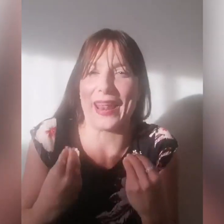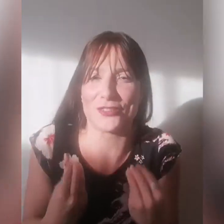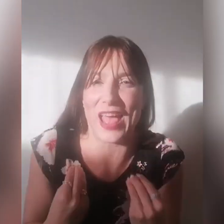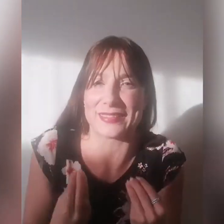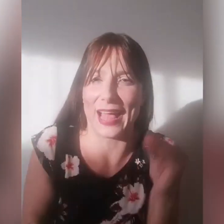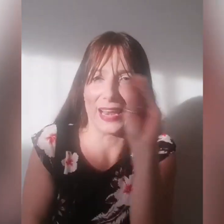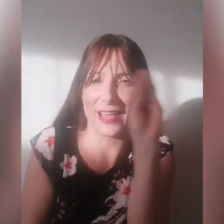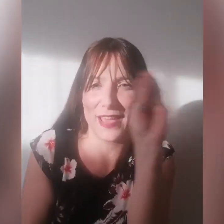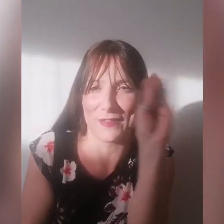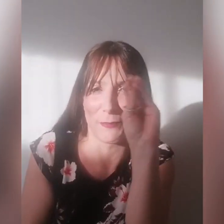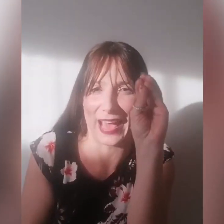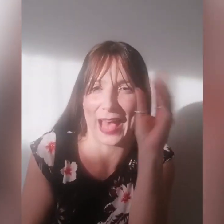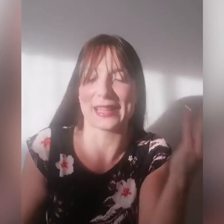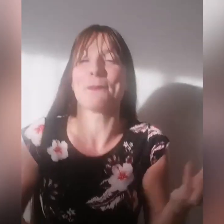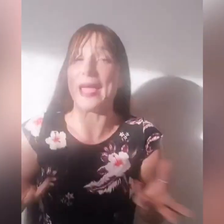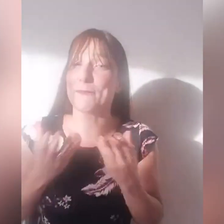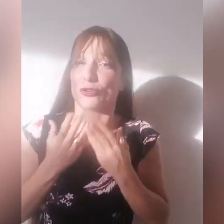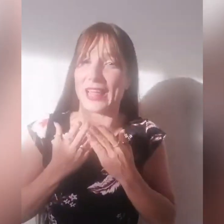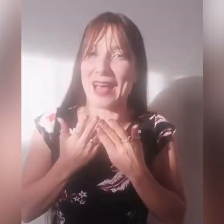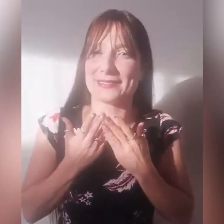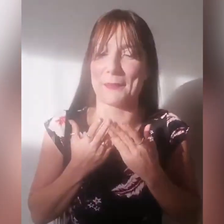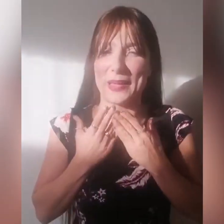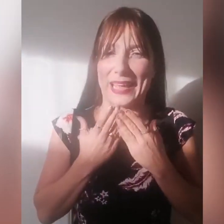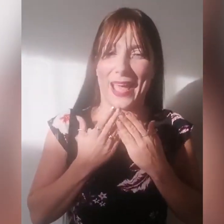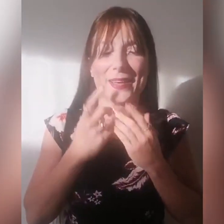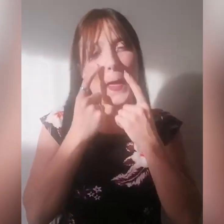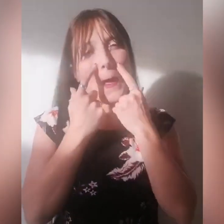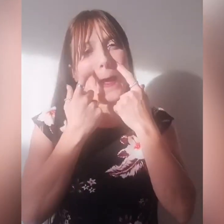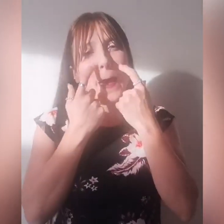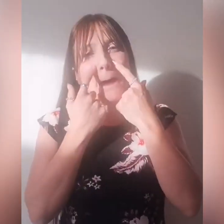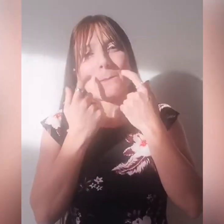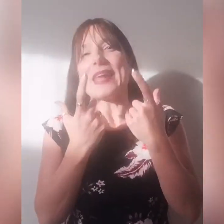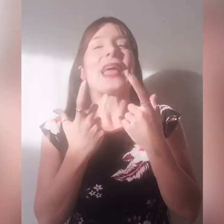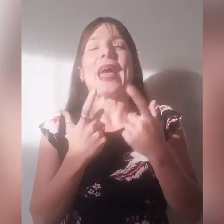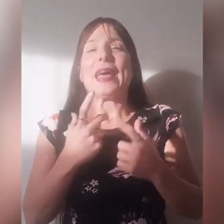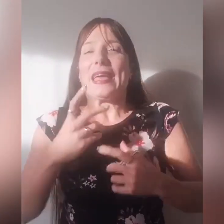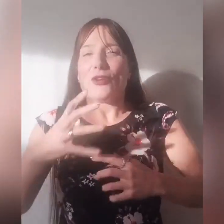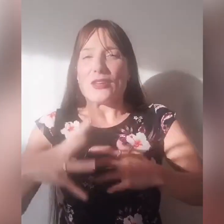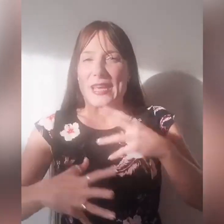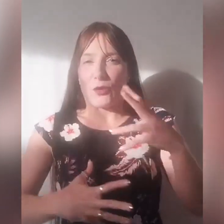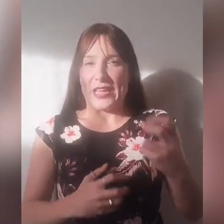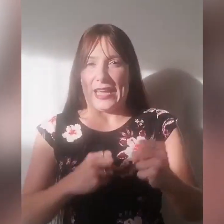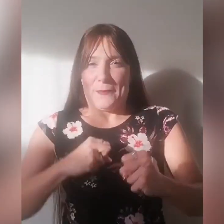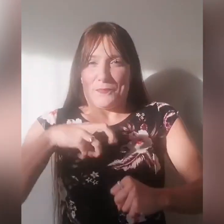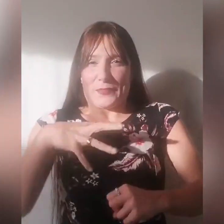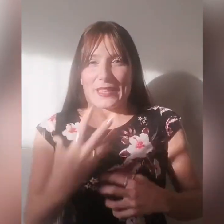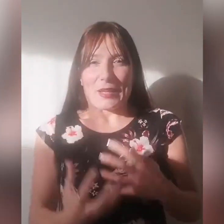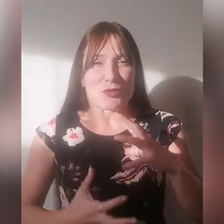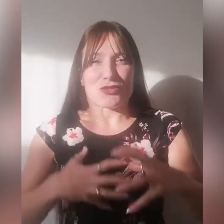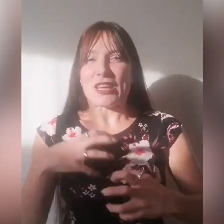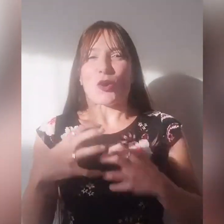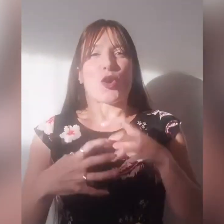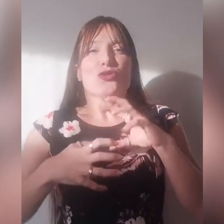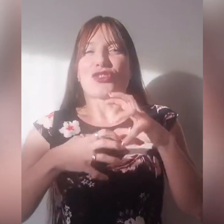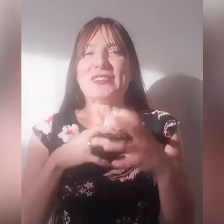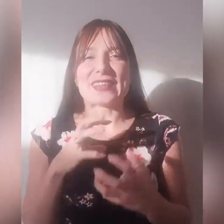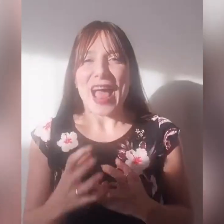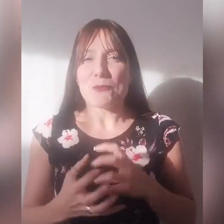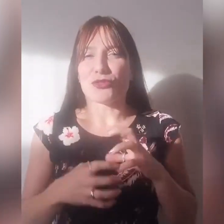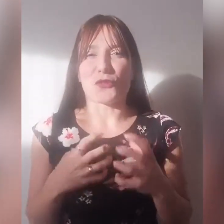'aranciata l'avevi pagata, è importante, perché? Perché noi siamo lì, ci concentriamo, ci